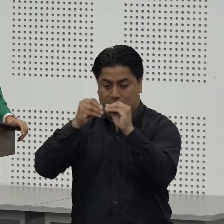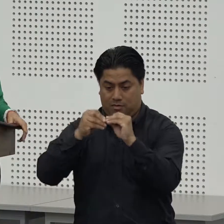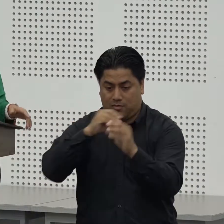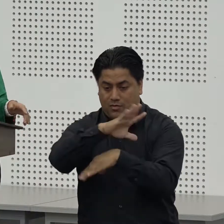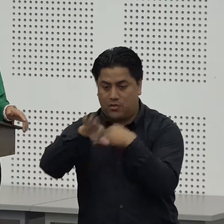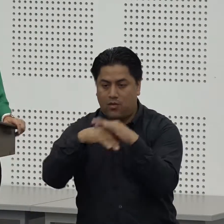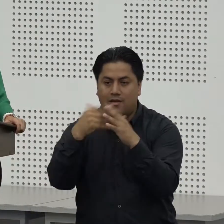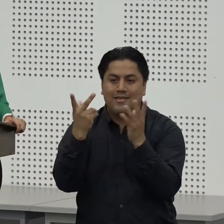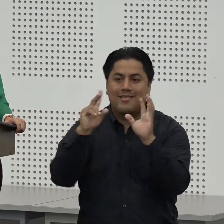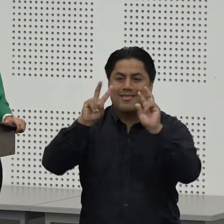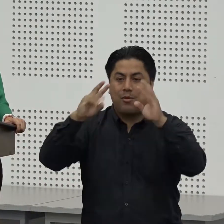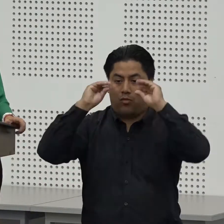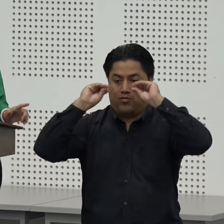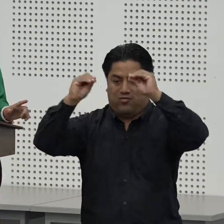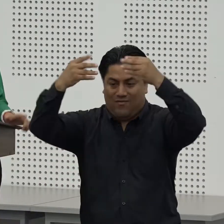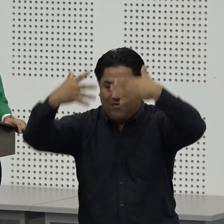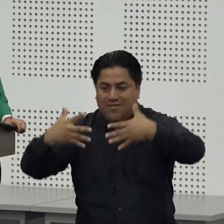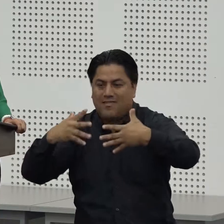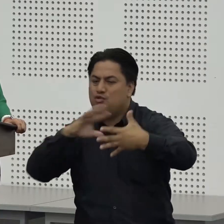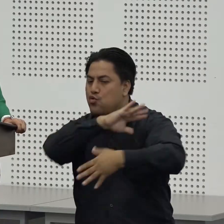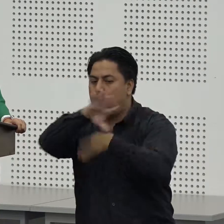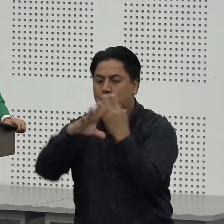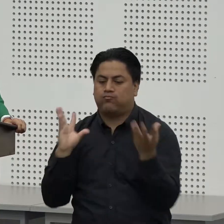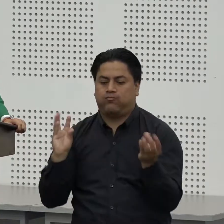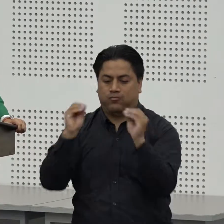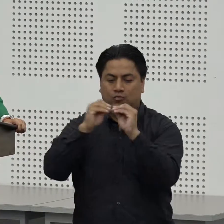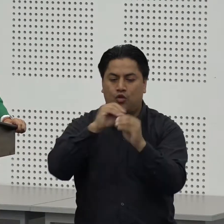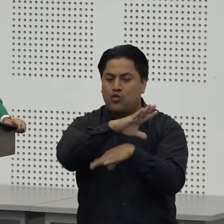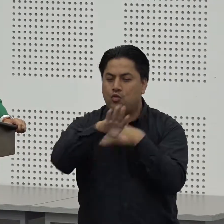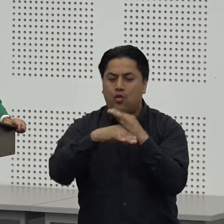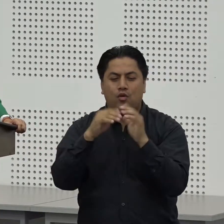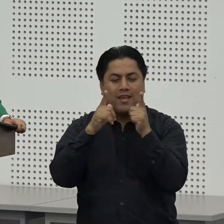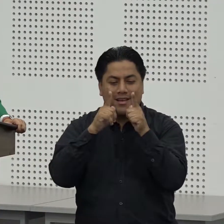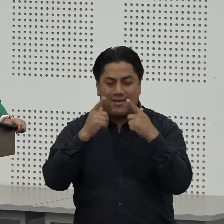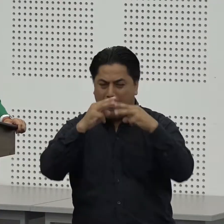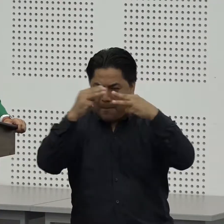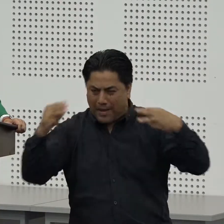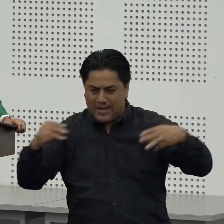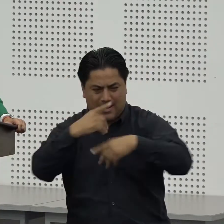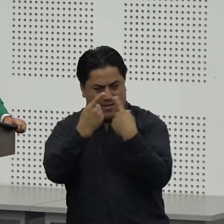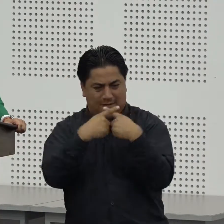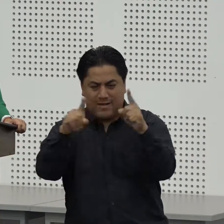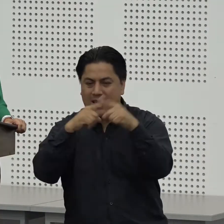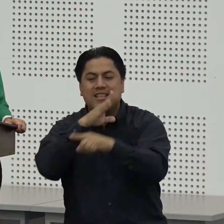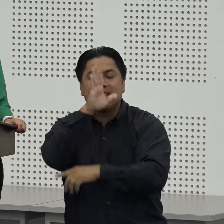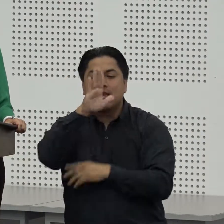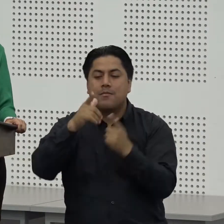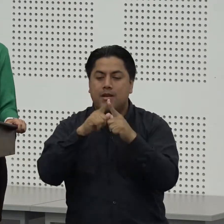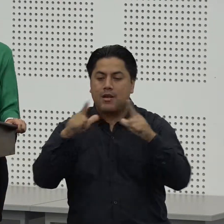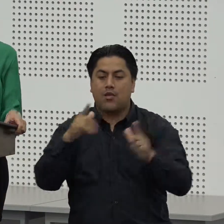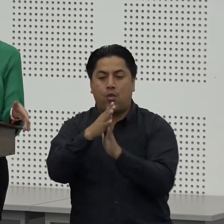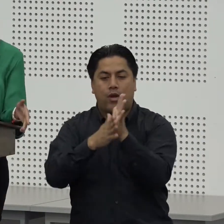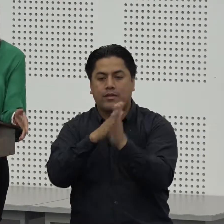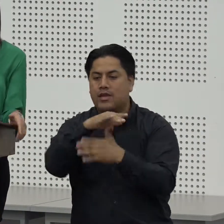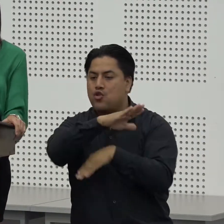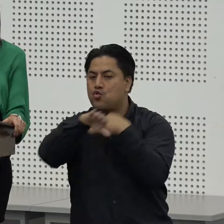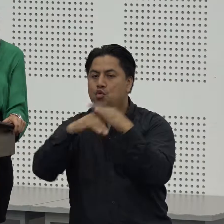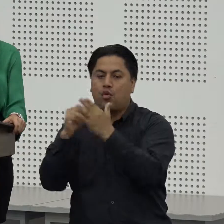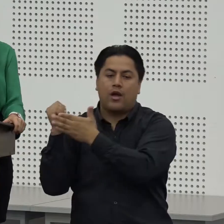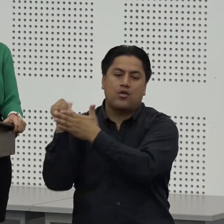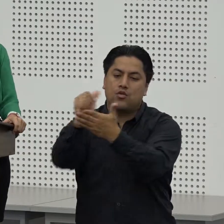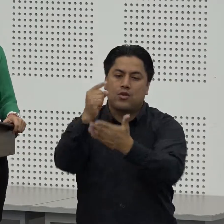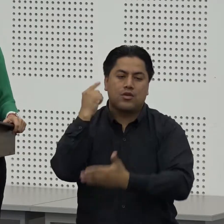metodología y en evaluación toda asignatura cuenta con lengua de señas ecuatorianas como lengua mediadora del